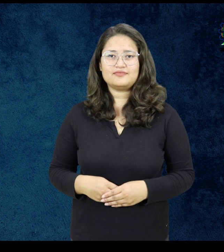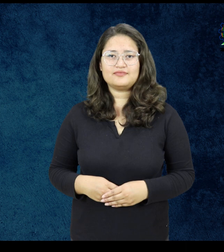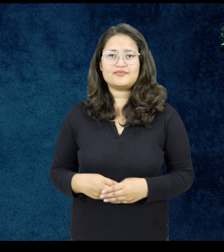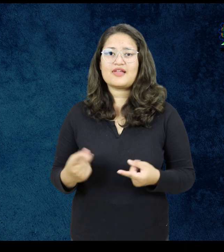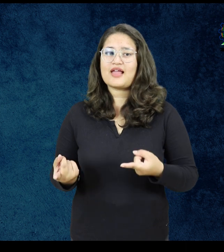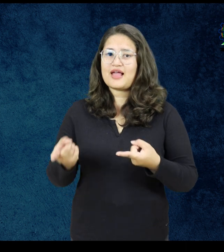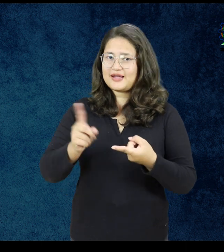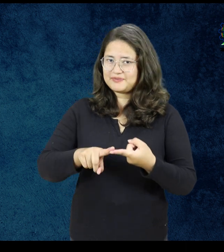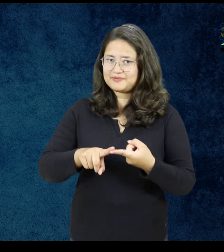होना